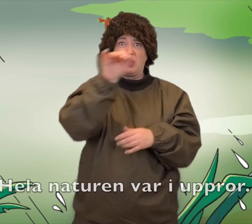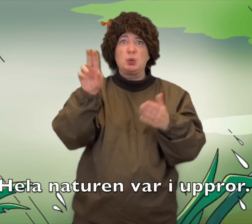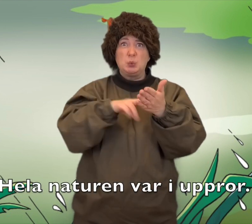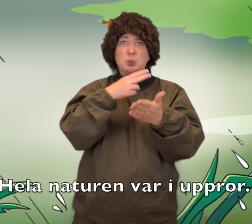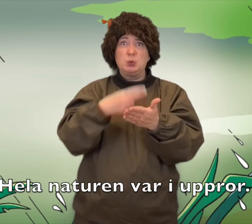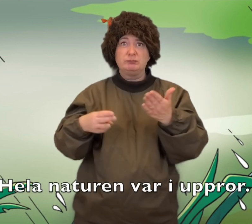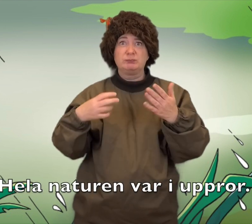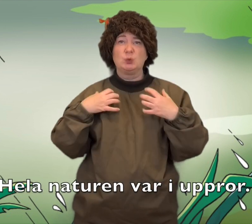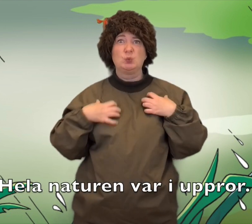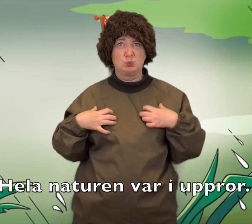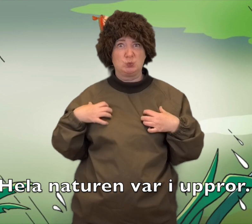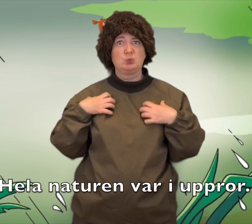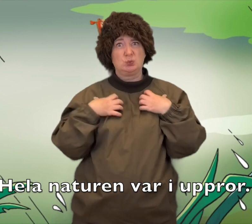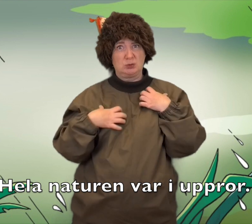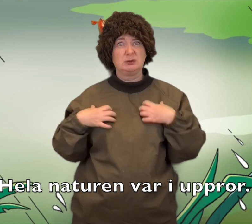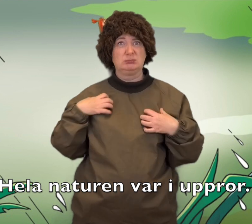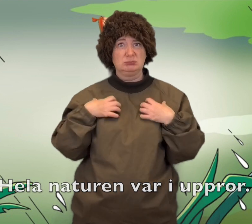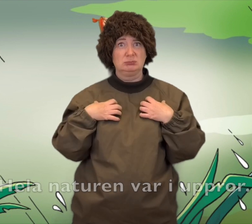Hela naturen var i uppror.